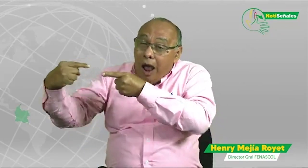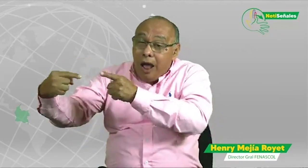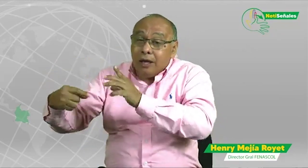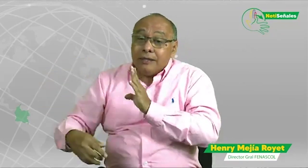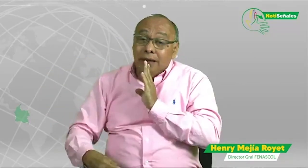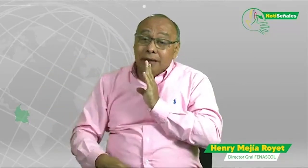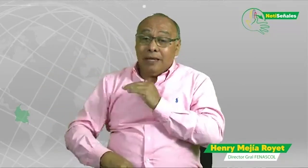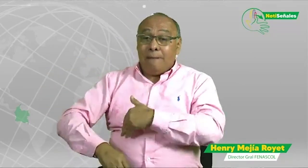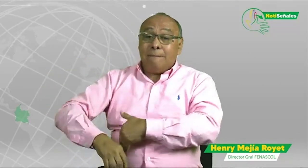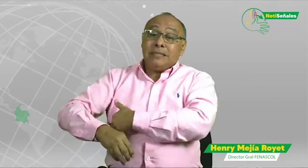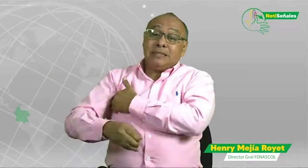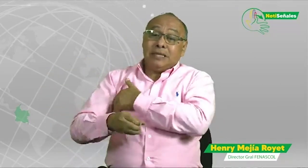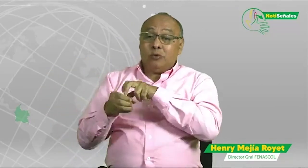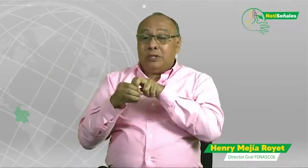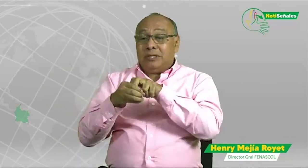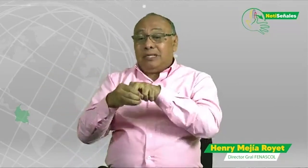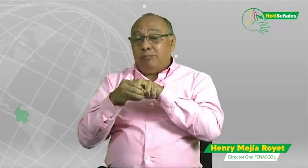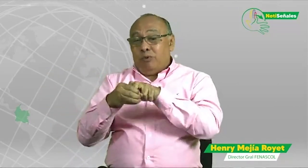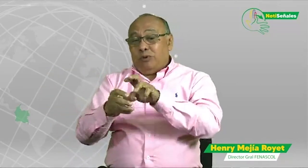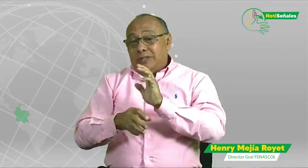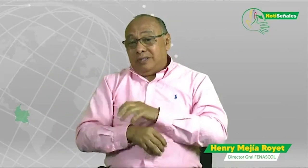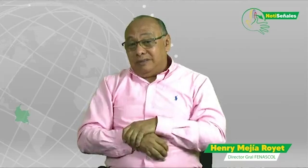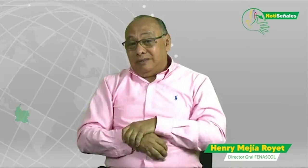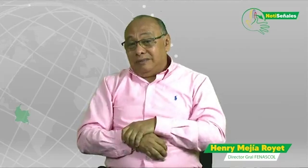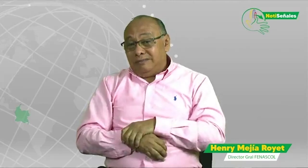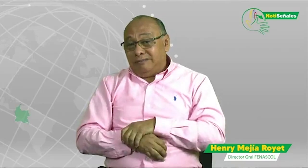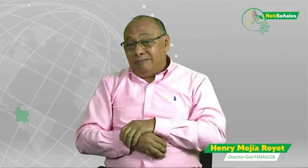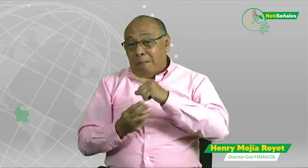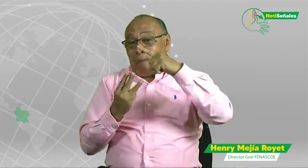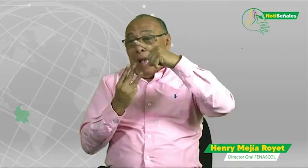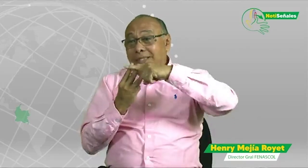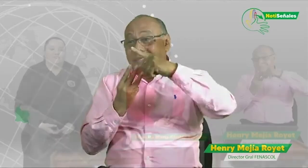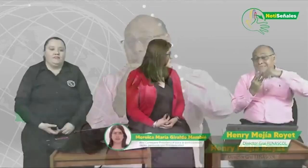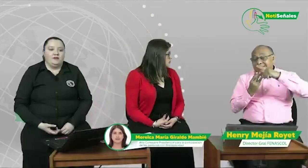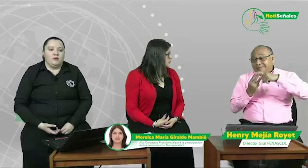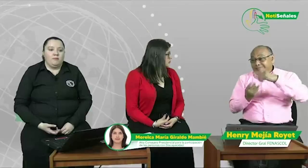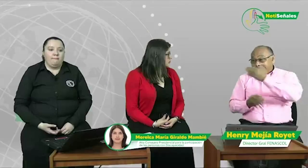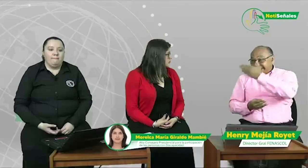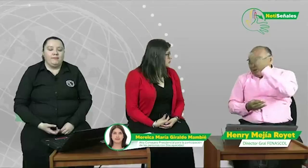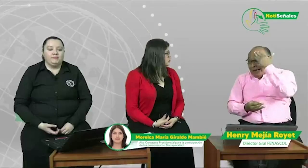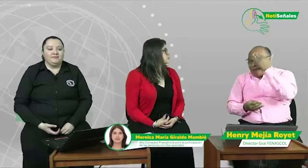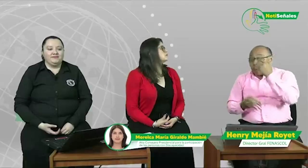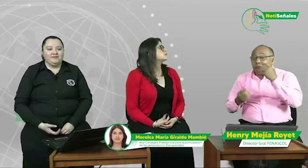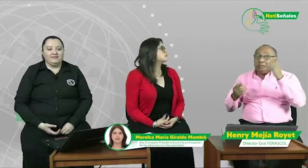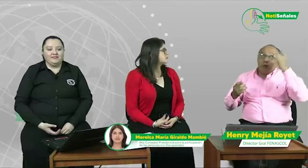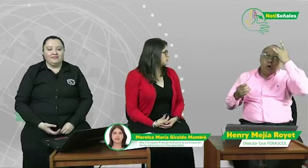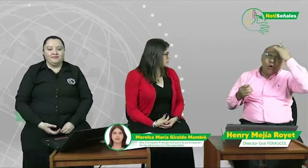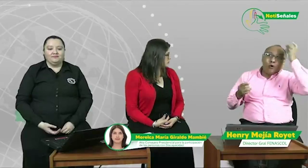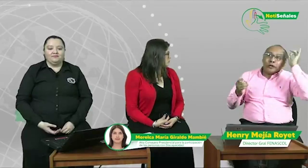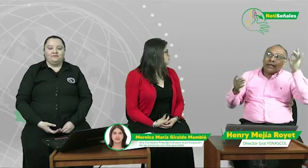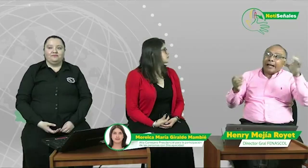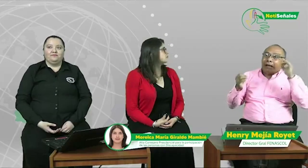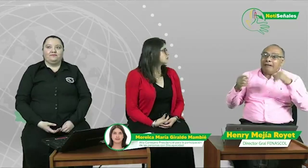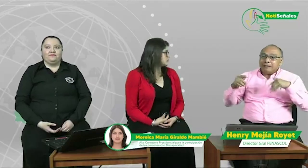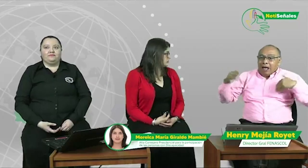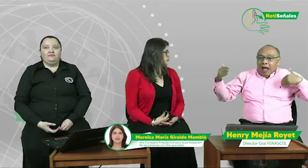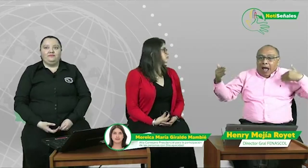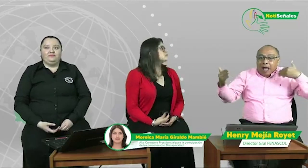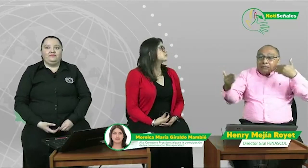durante 16 años hemos tenido la lucha con el Ministerio de Transporte para la licencia de conducción. Tú lo sabes que ha